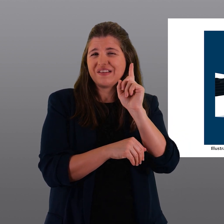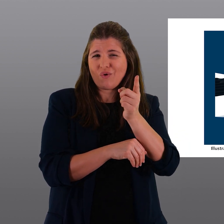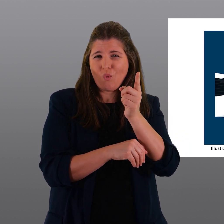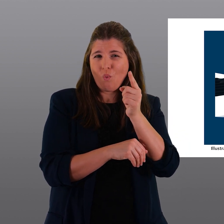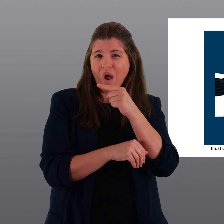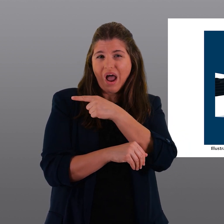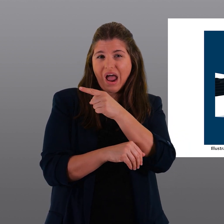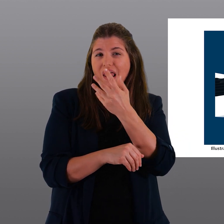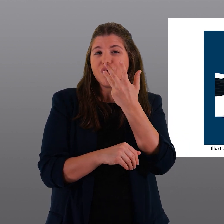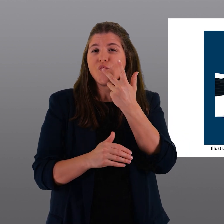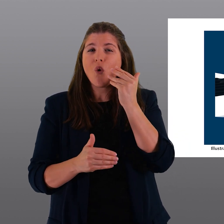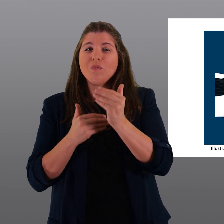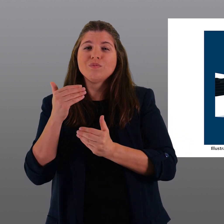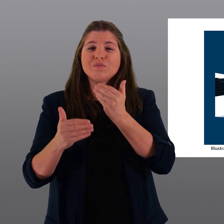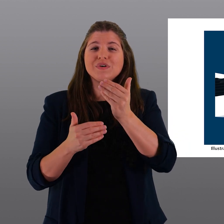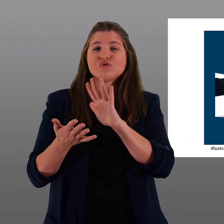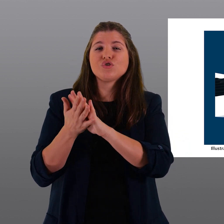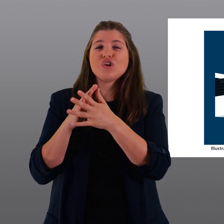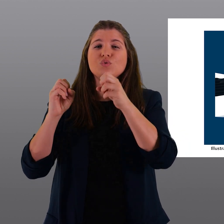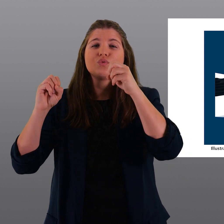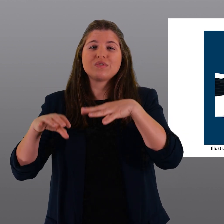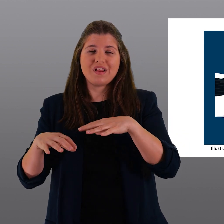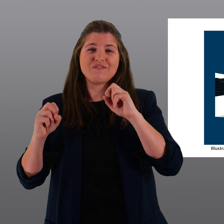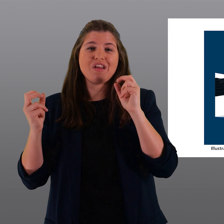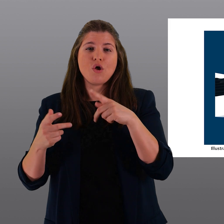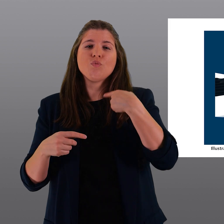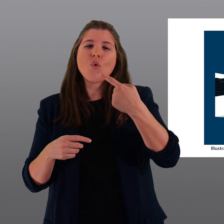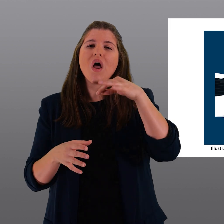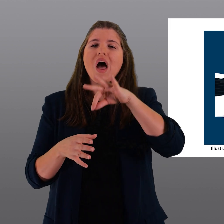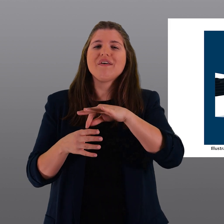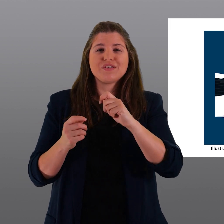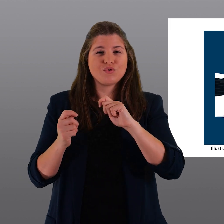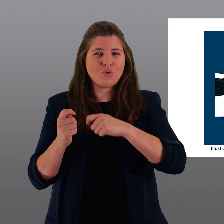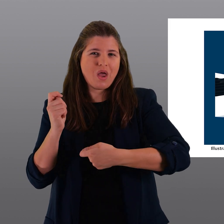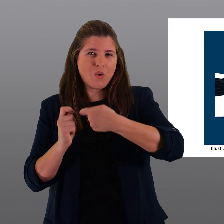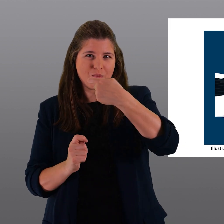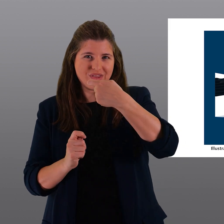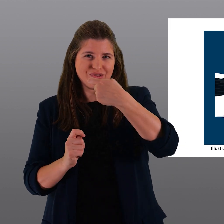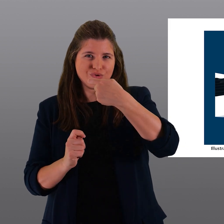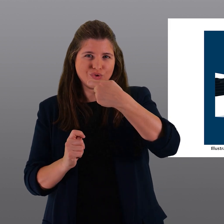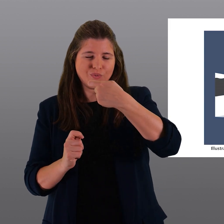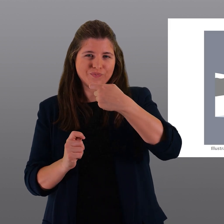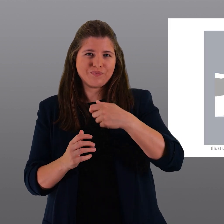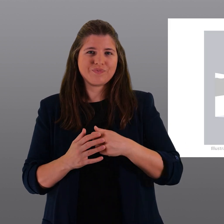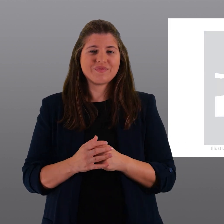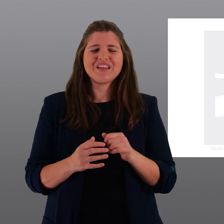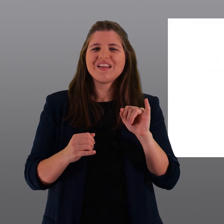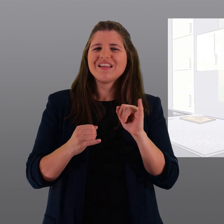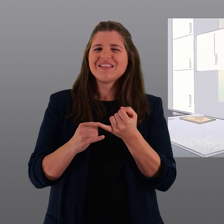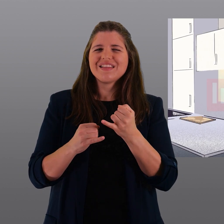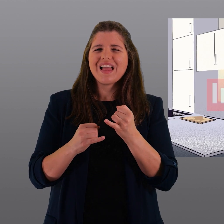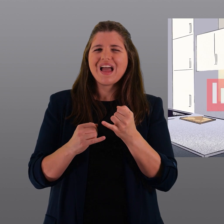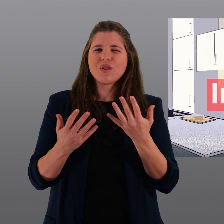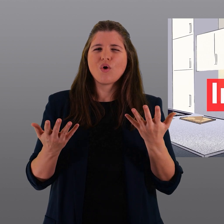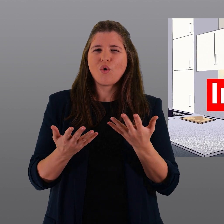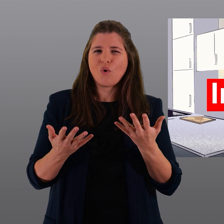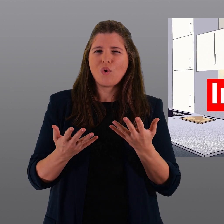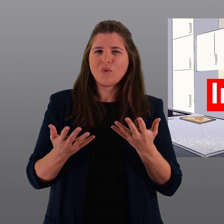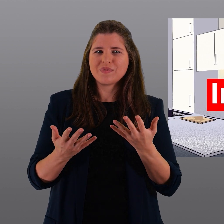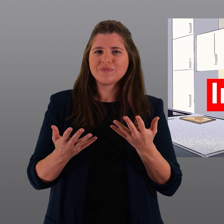obiettivo sia di facilitare le disdette per poi aumentare ulteriormente le pigioni. Di che cosa si tratta in